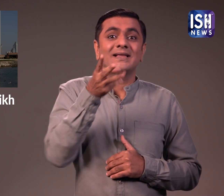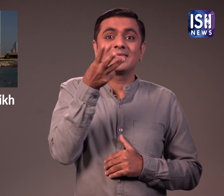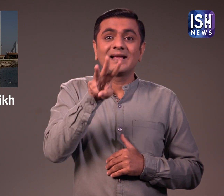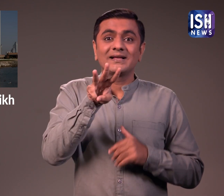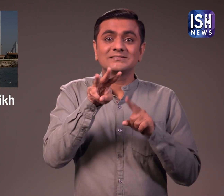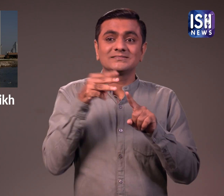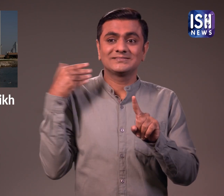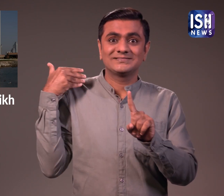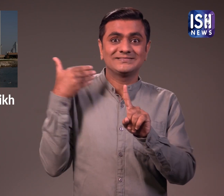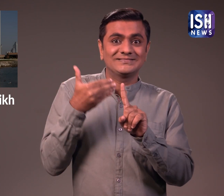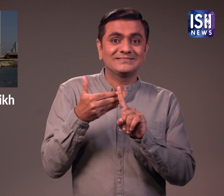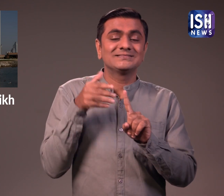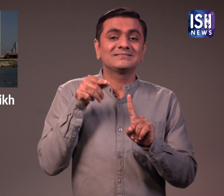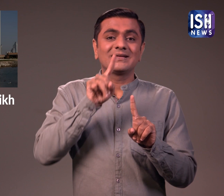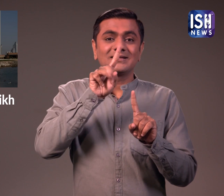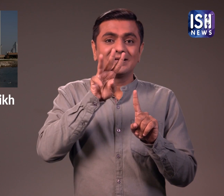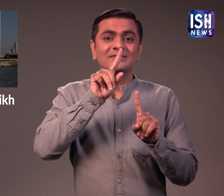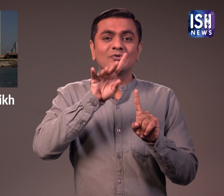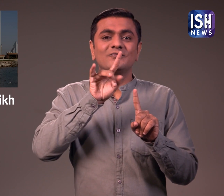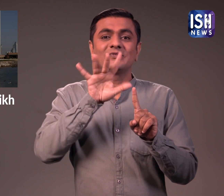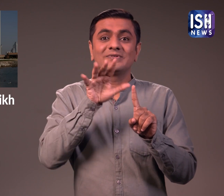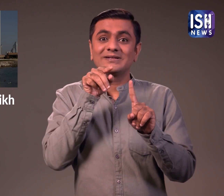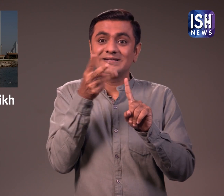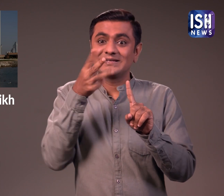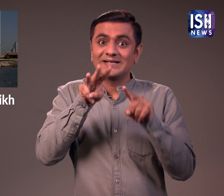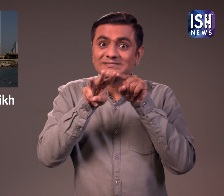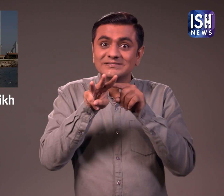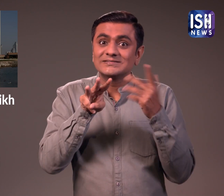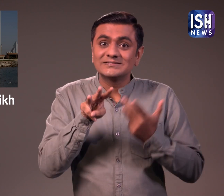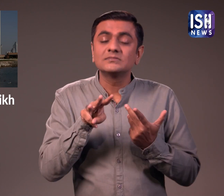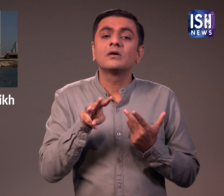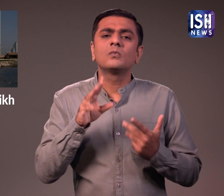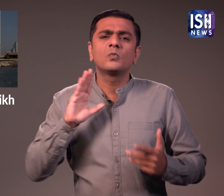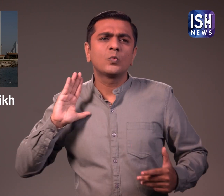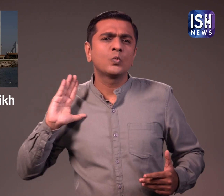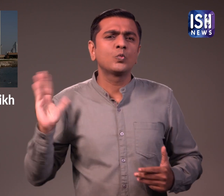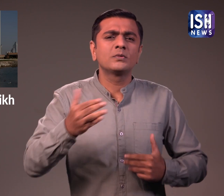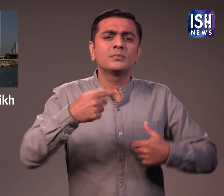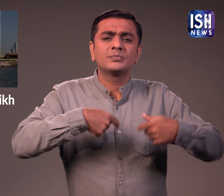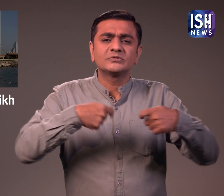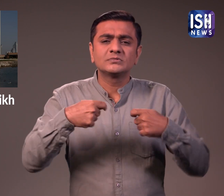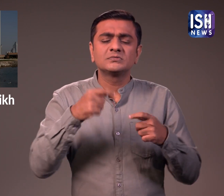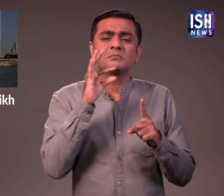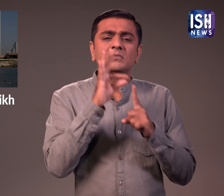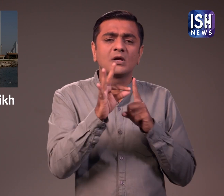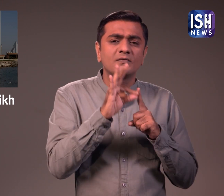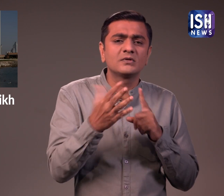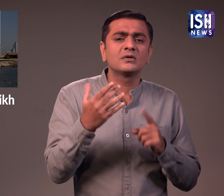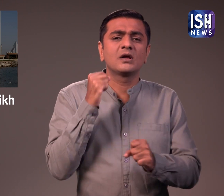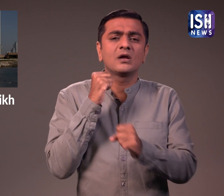और सार्वजनिक और नीजी शेत्रों में तीन दिन 13, 14 और 15 मेई के लिए काम बंद कर दिया था